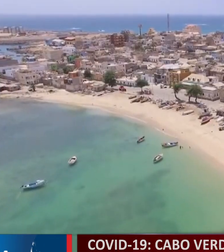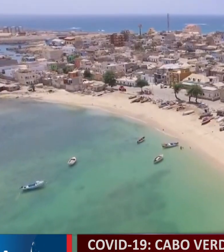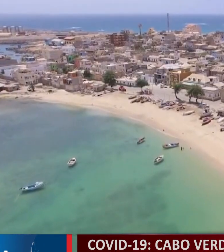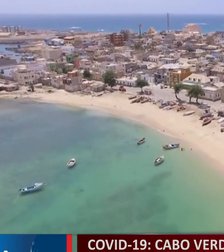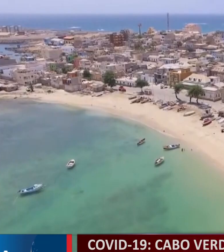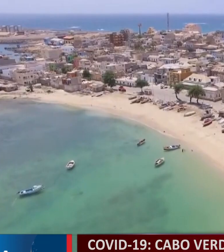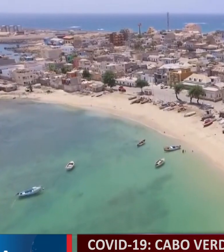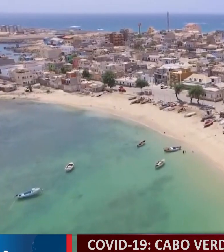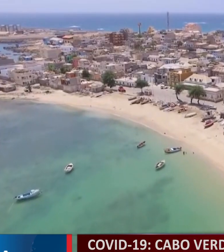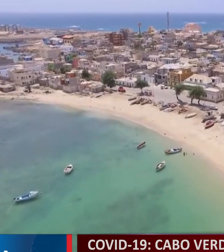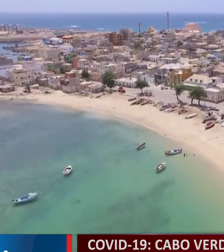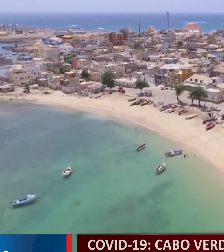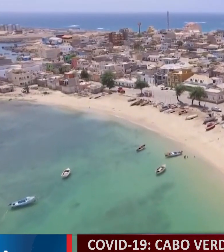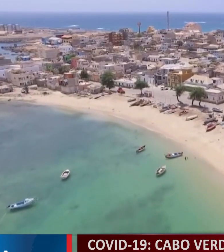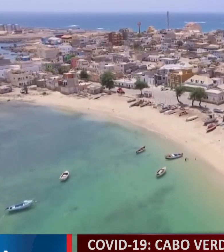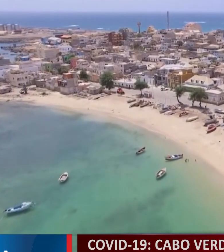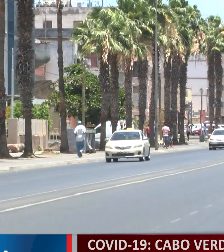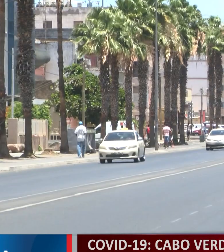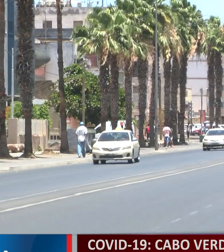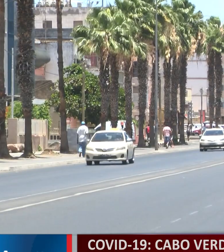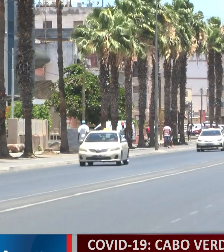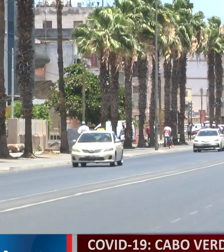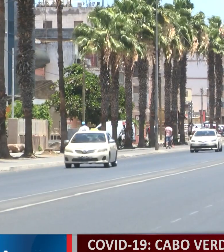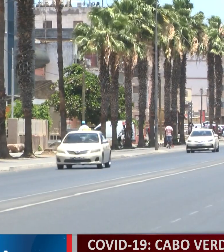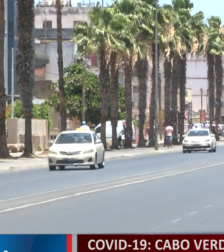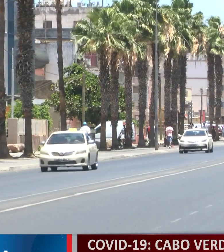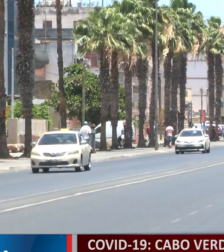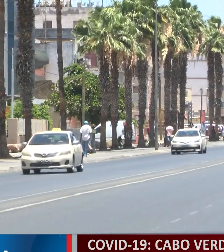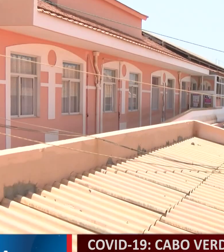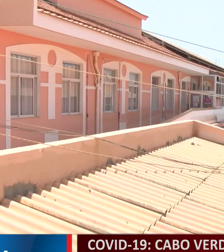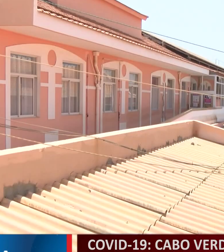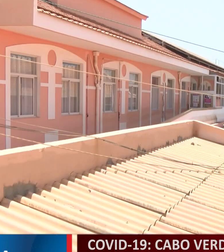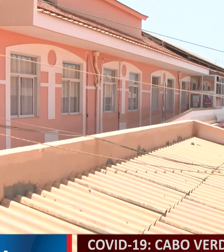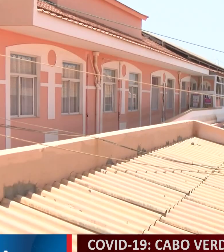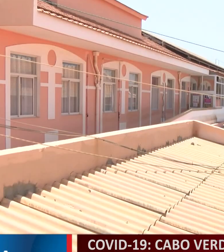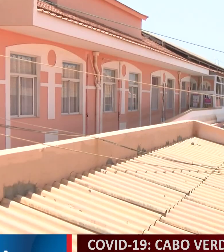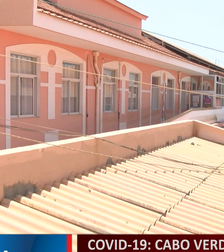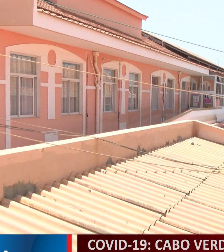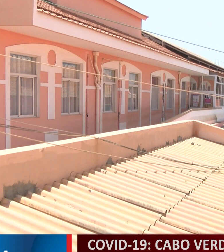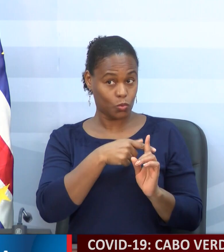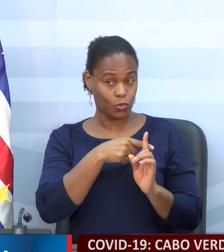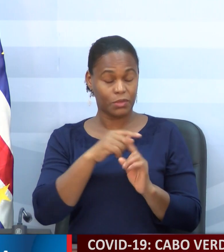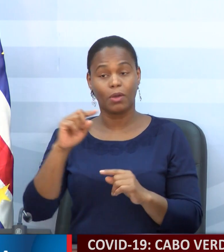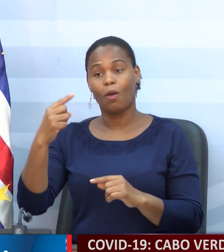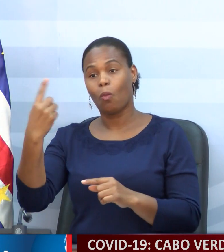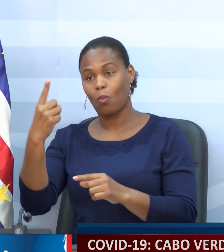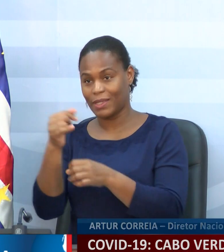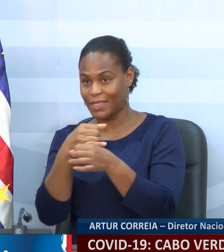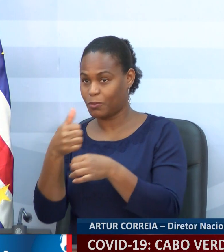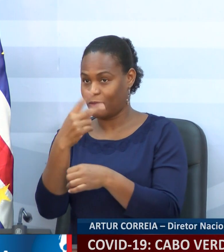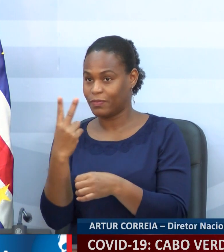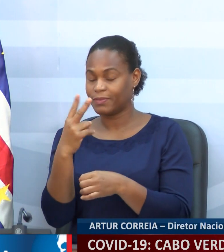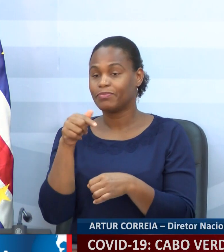e três na Cidade da Praia, Arthur Correia assegurou que entre esses casos, um testou positivo. De que esse caso